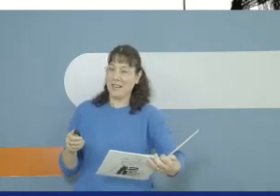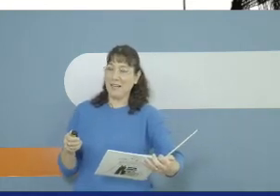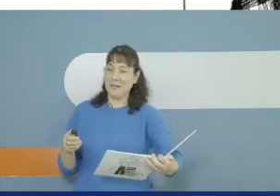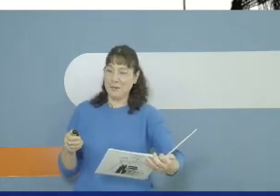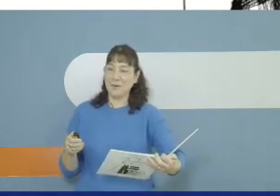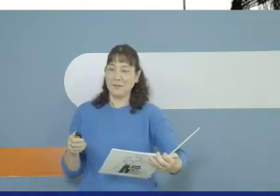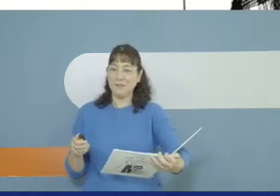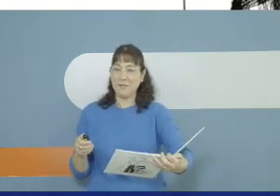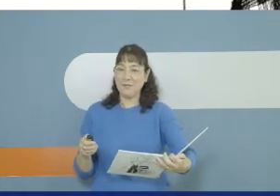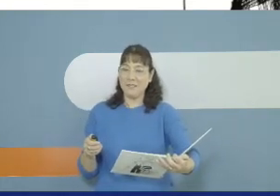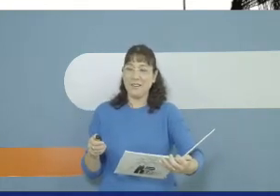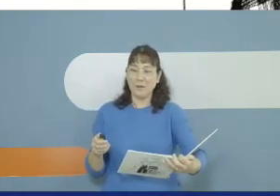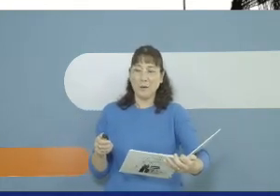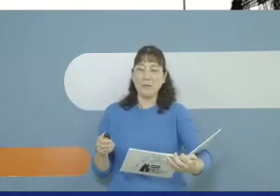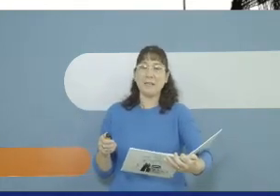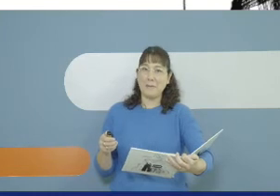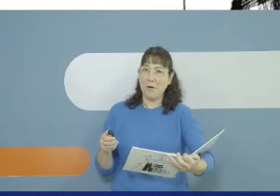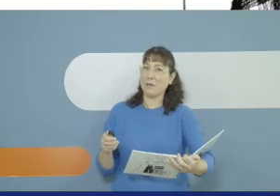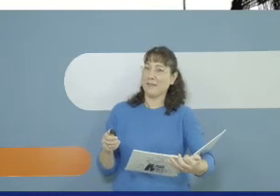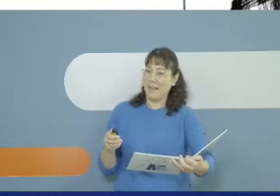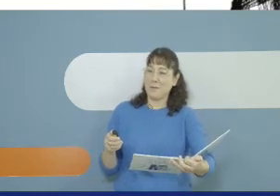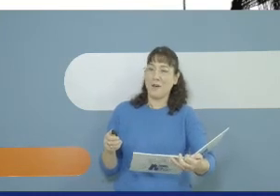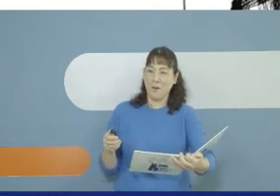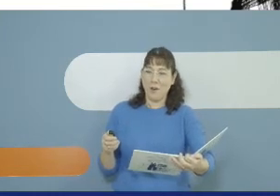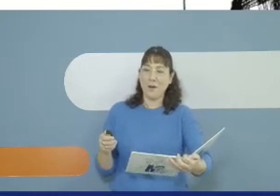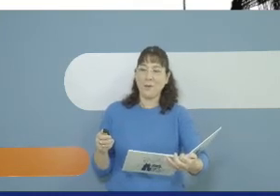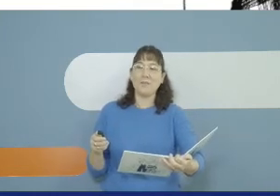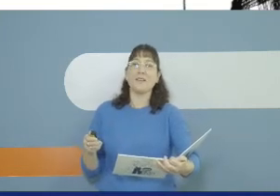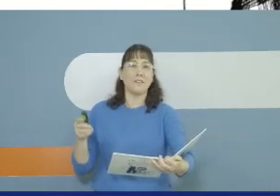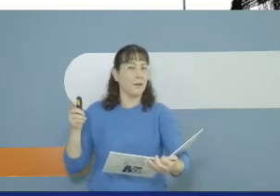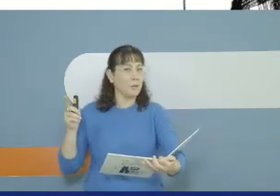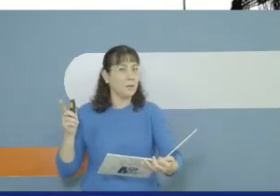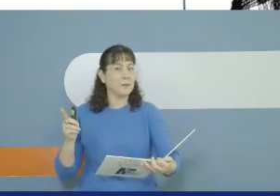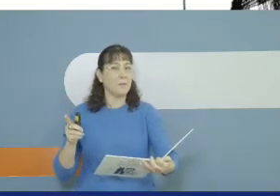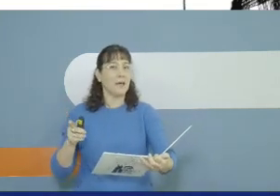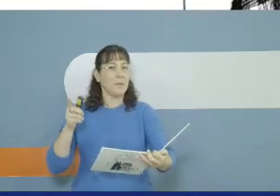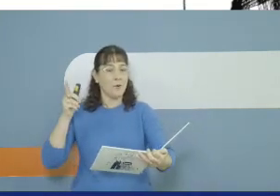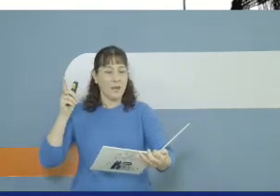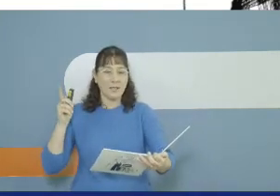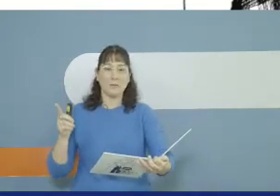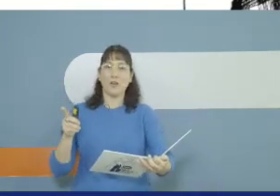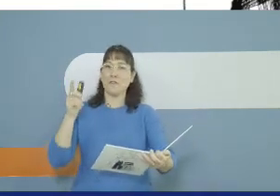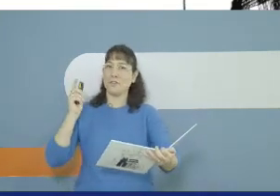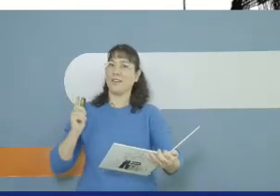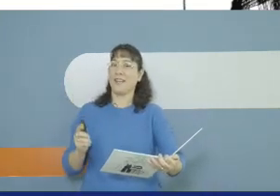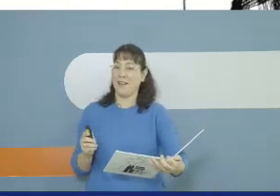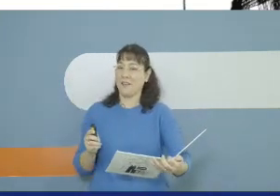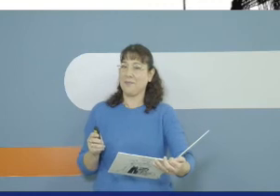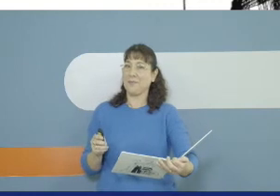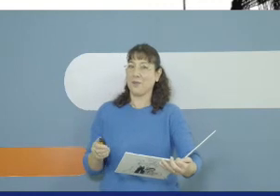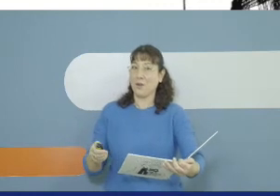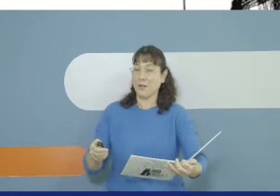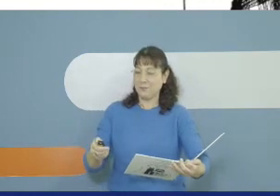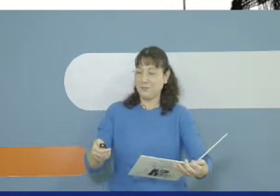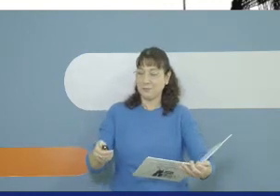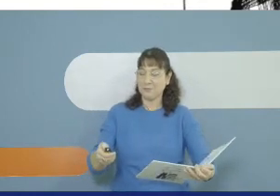החמוד שהלך לאיבוד? רואים את לימור עם עטליים מאחור? ורואים גם את הפרח פורח עם יופי של ריח?